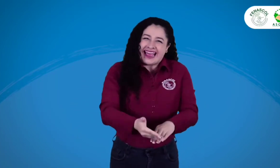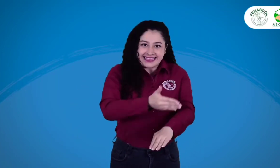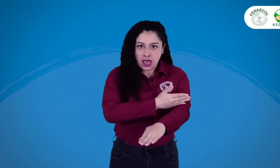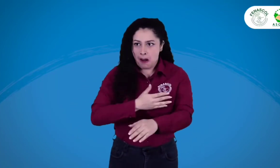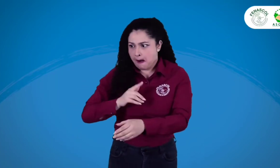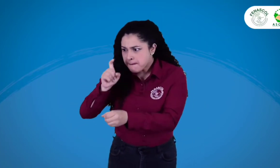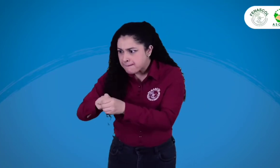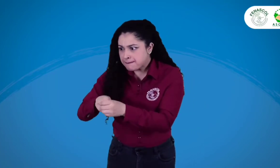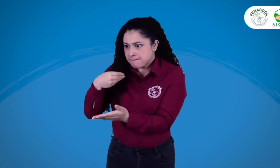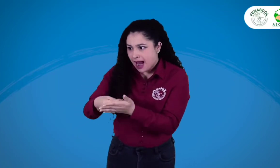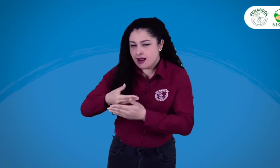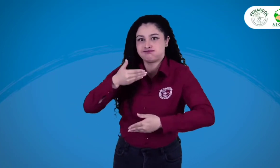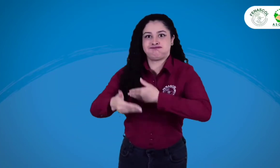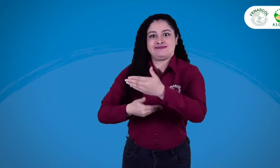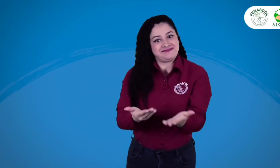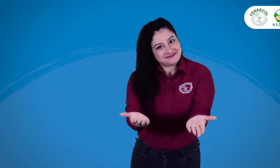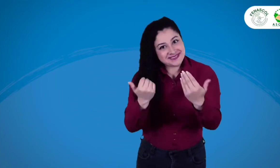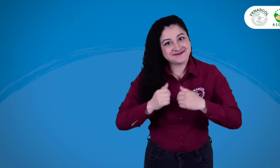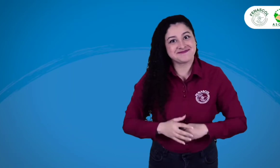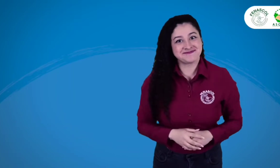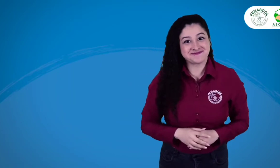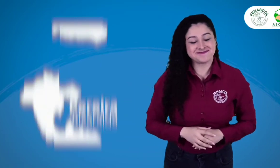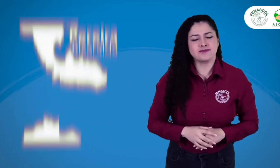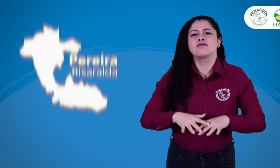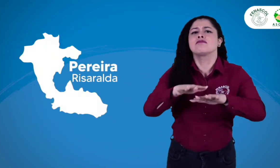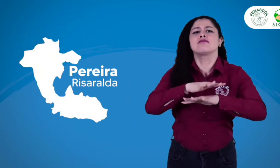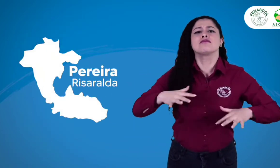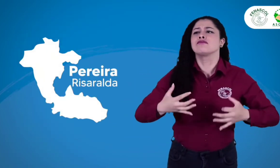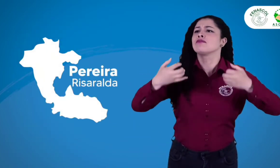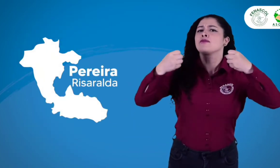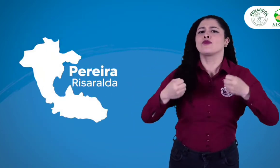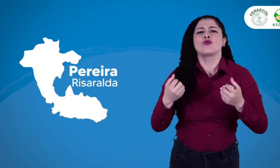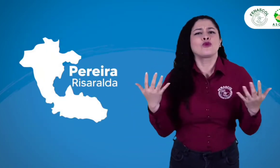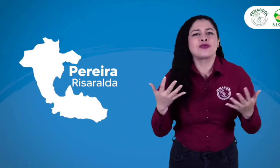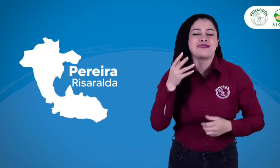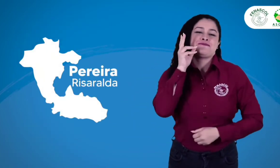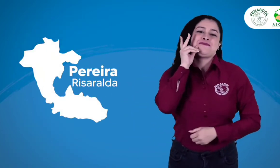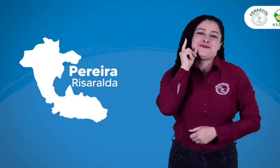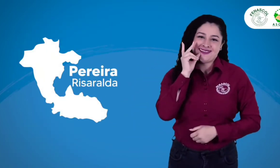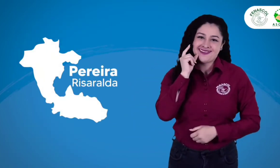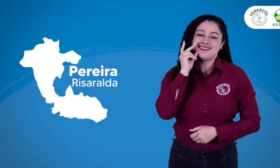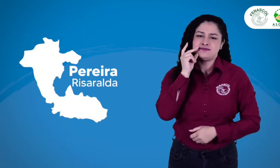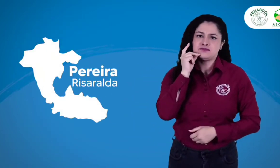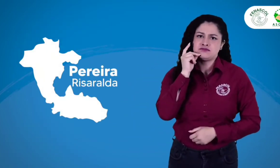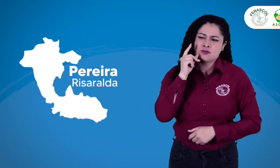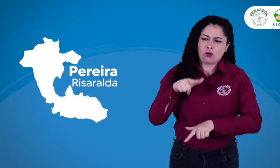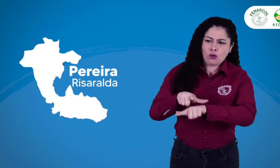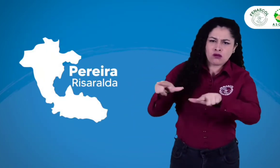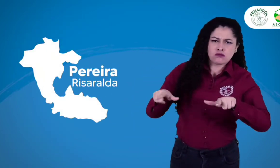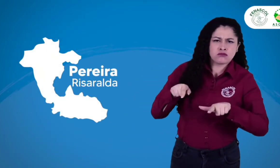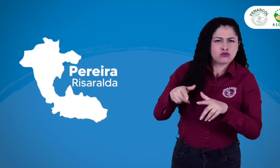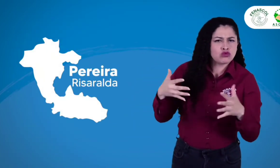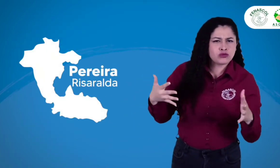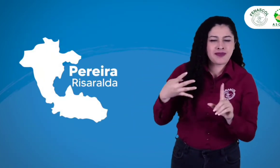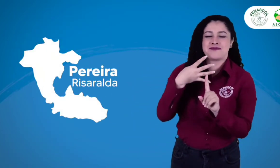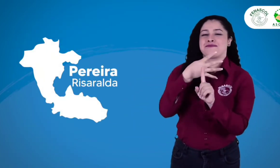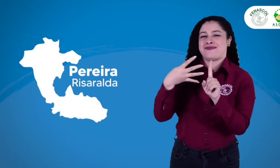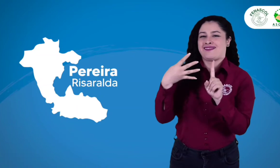sin el cupo de tu participación. Adelante. Recuerda que el lugar del congreso será en la ciudad de Pereira,